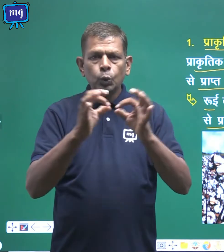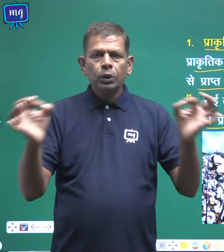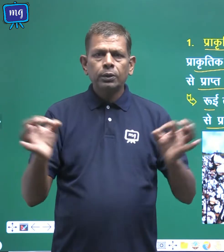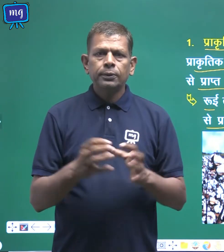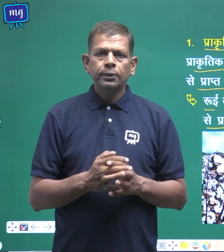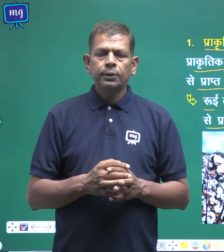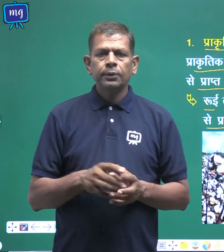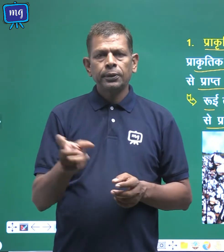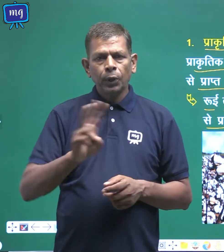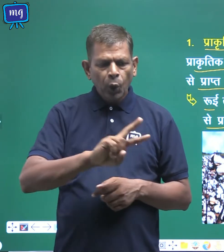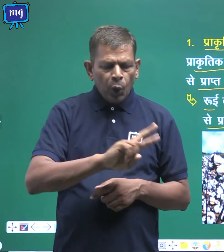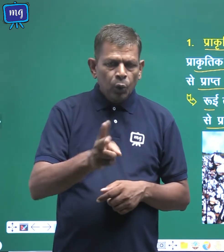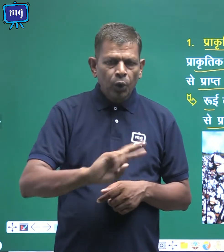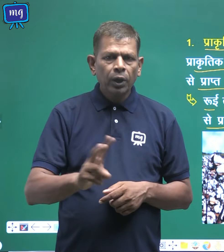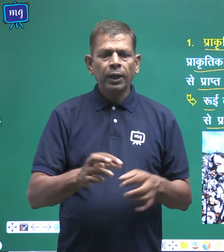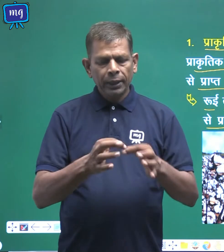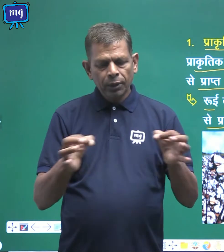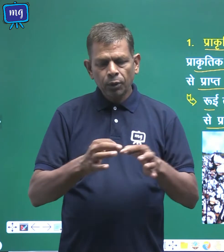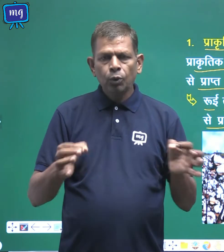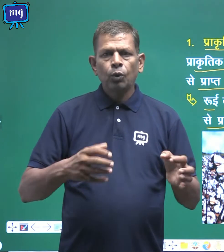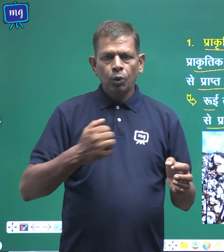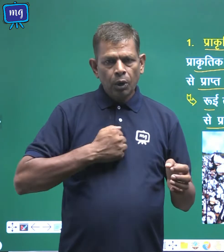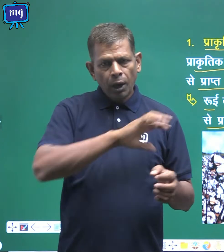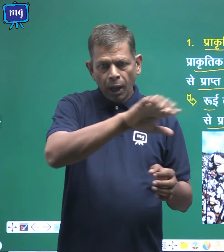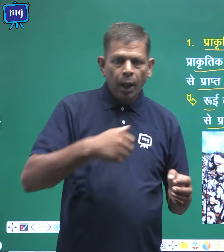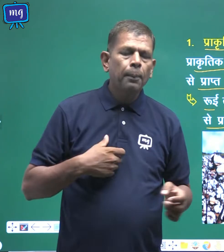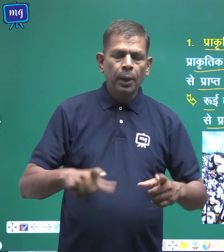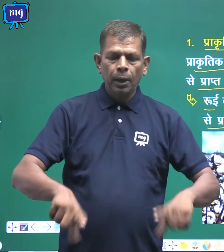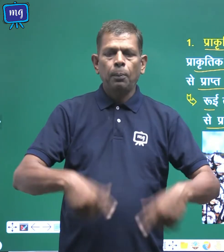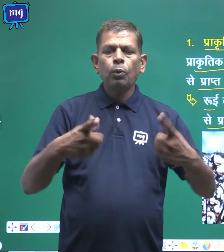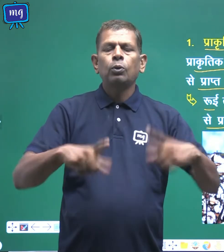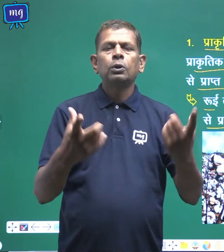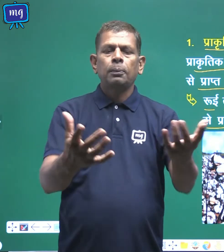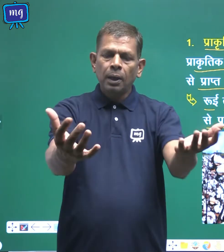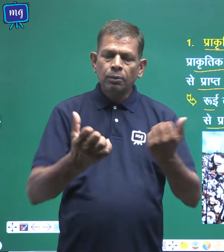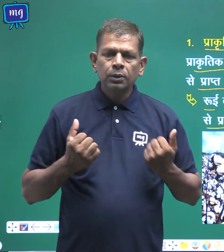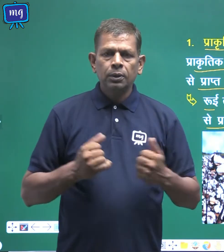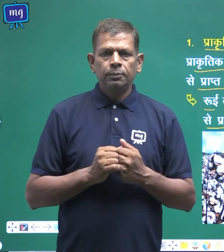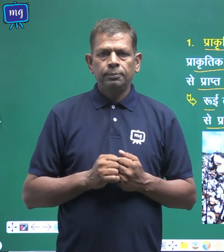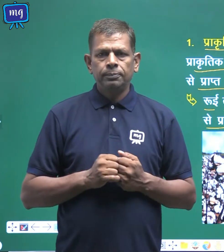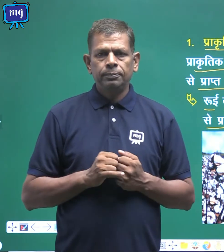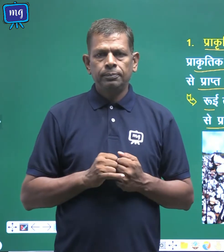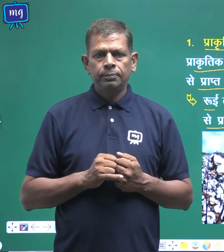ये दोनों ही तन्तु हमें पोधों से प्राप्थ होते हैं